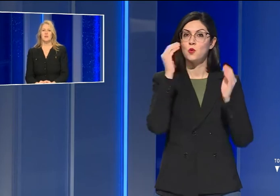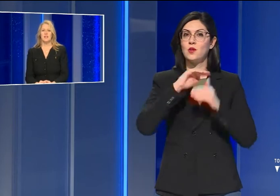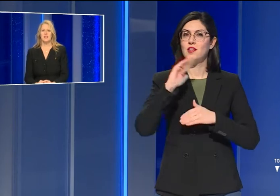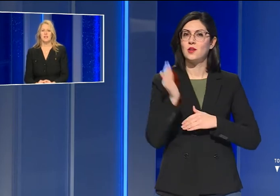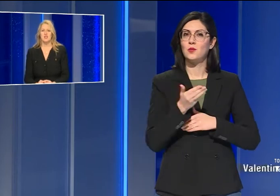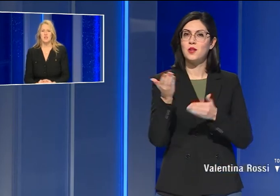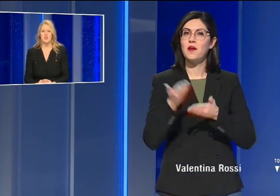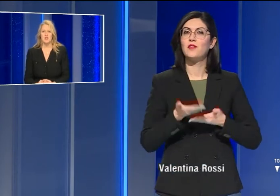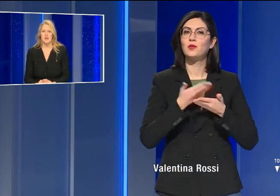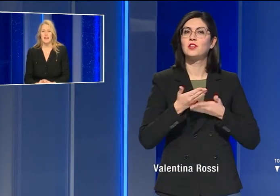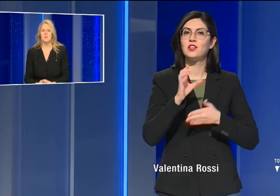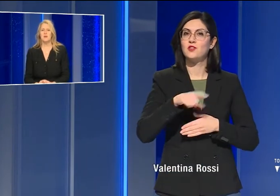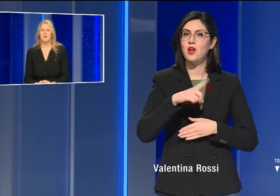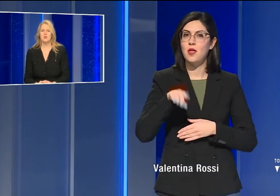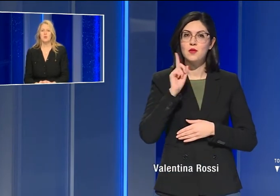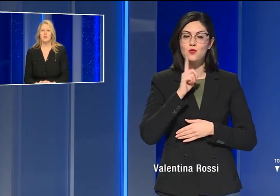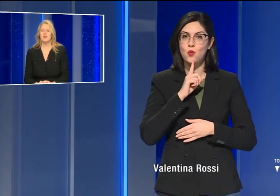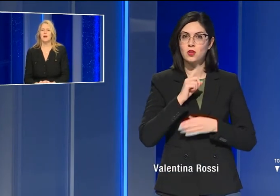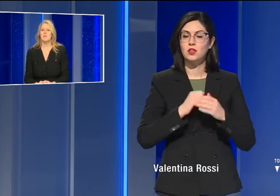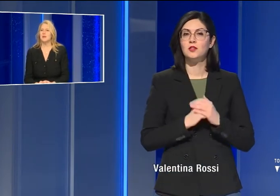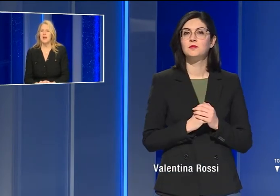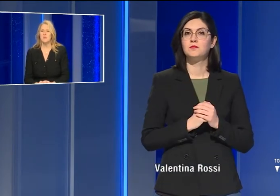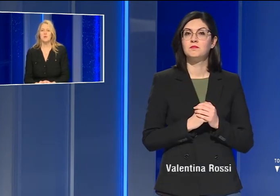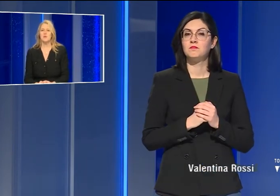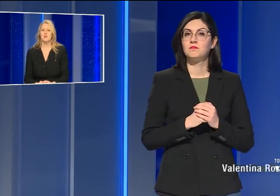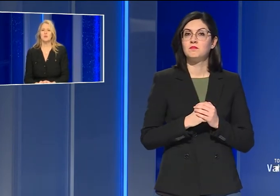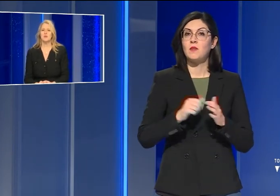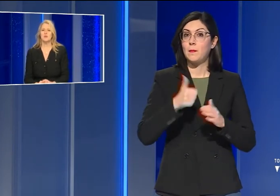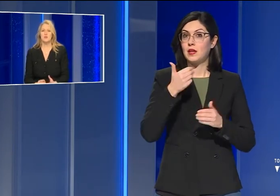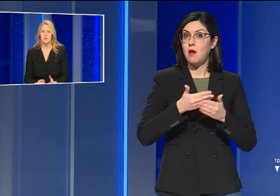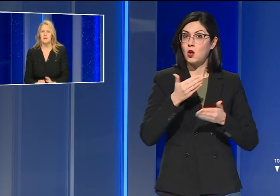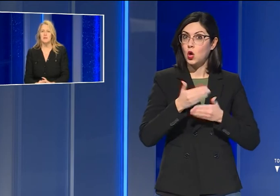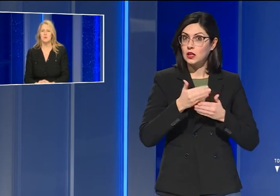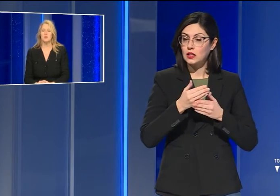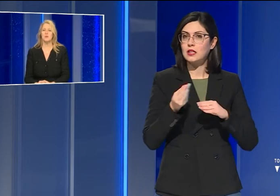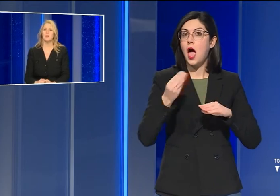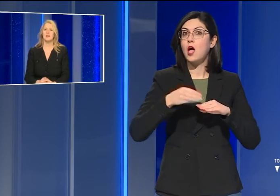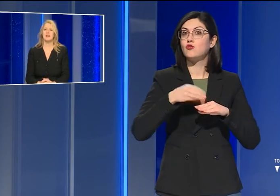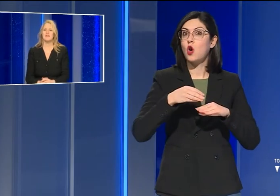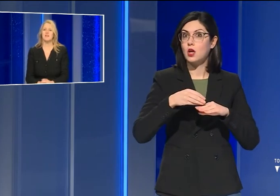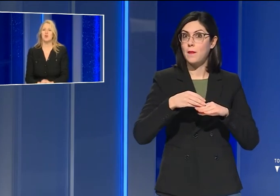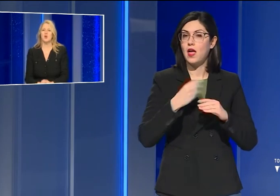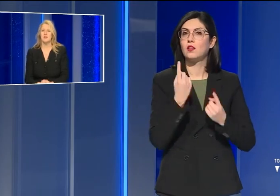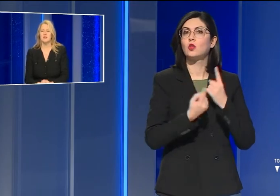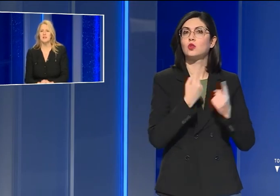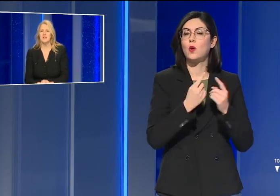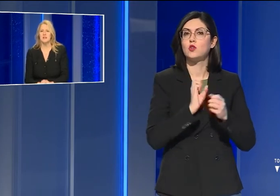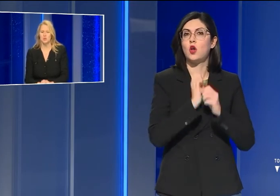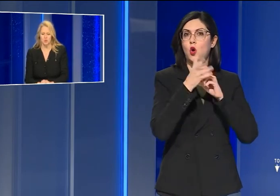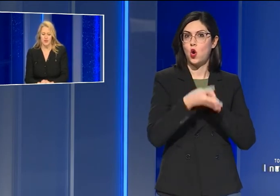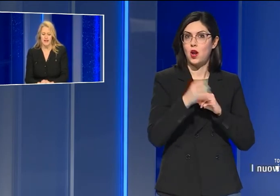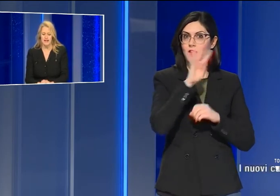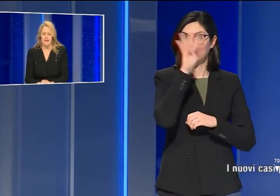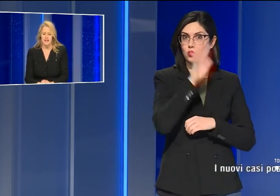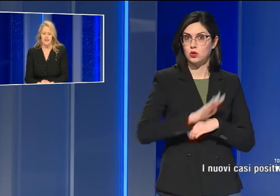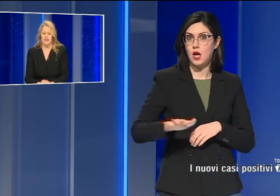Buonasera a tutti dalla Tg regionale per sordi e apriamo con gli aggiornamenti per quanto riguarda i casi Covid in